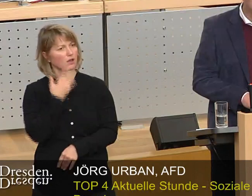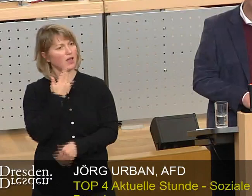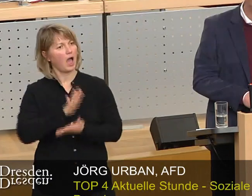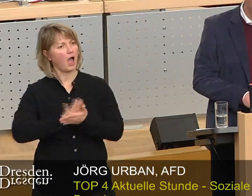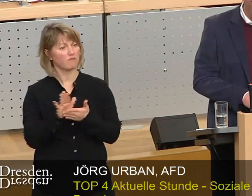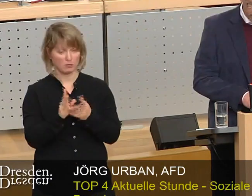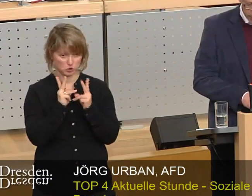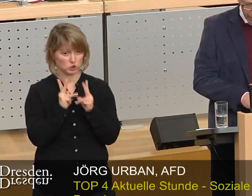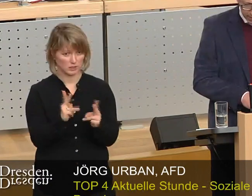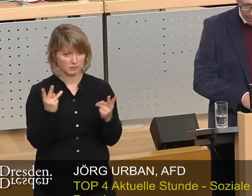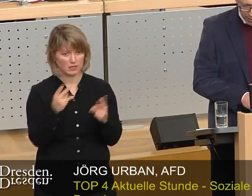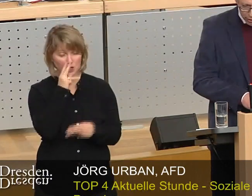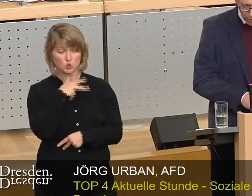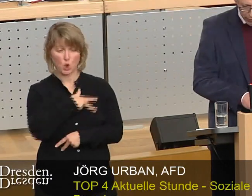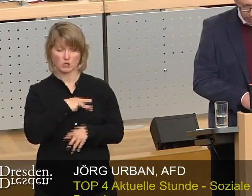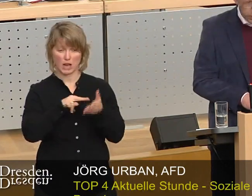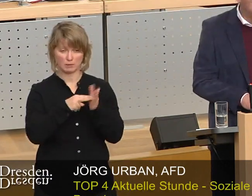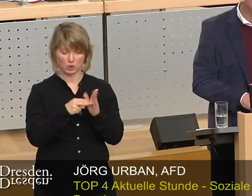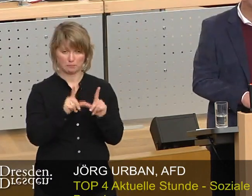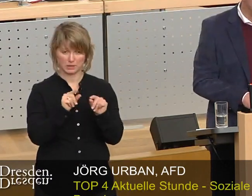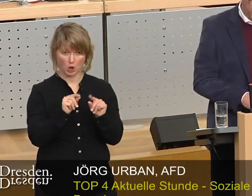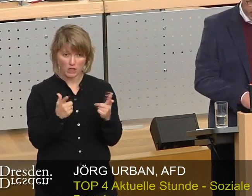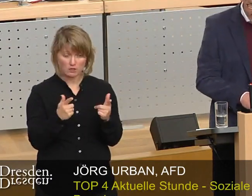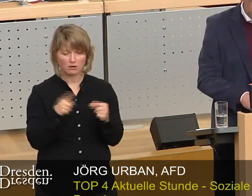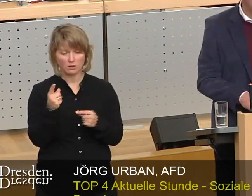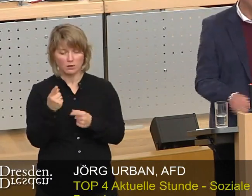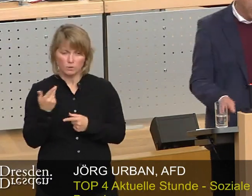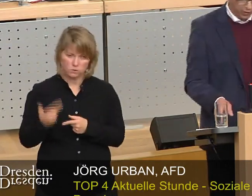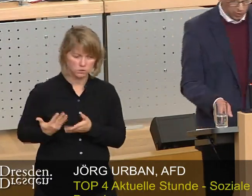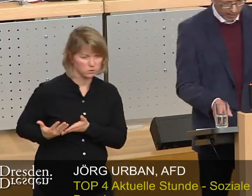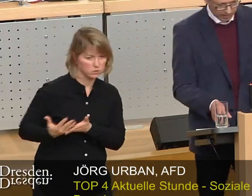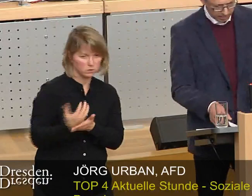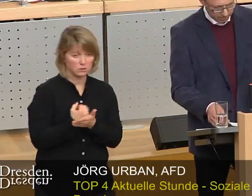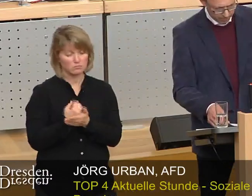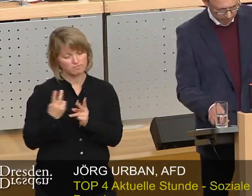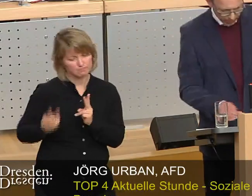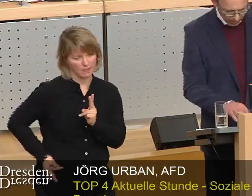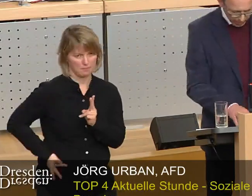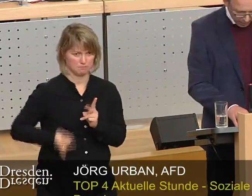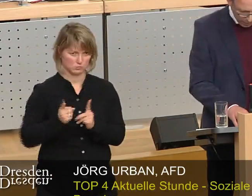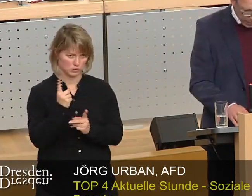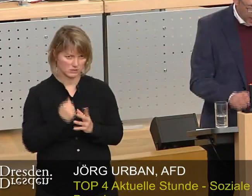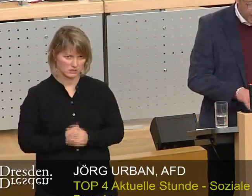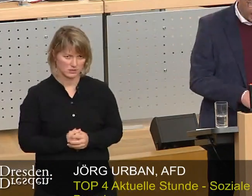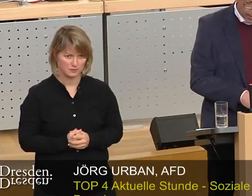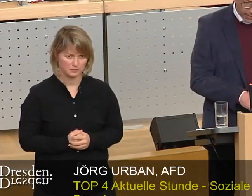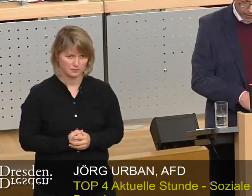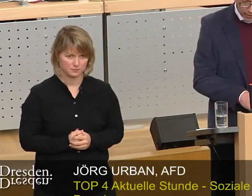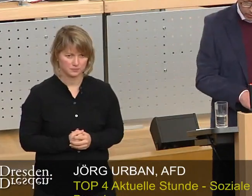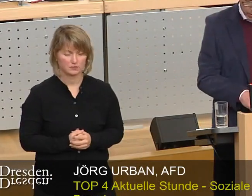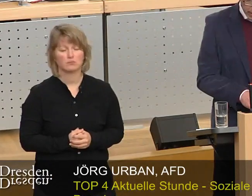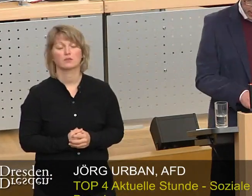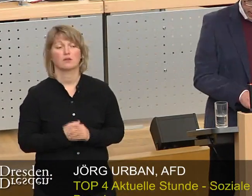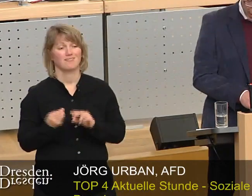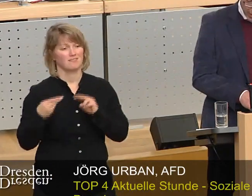Soziale Politik würde bedeuten, den Menschen ihr oftmals schwer verdientes Geld in der Tasche zu lassen. Für die gegenteilige